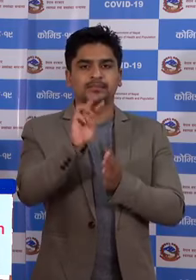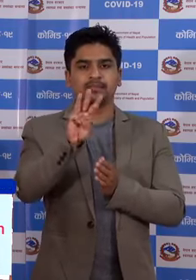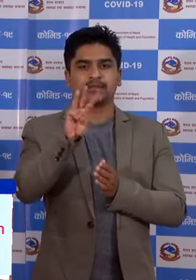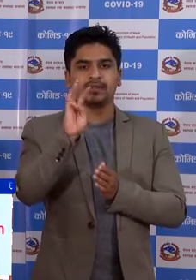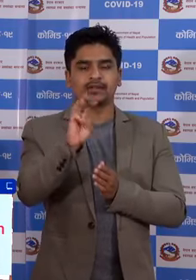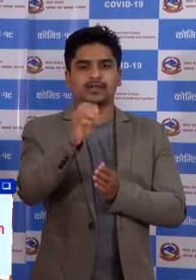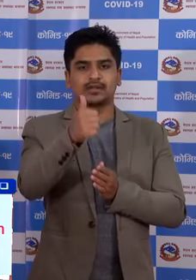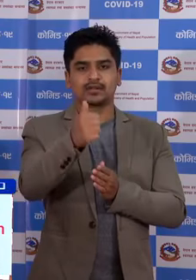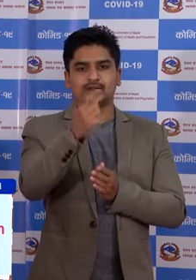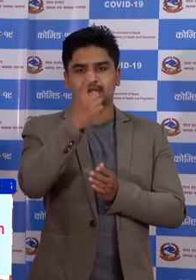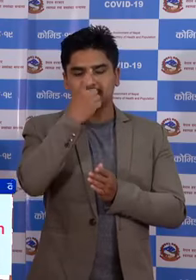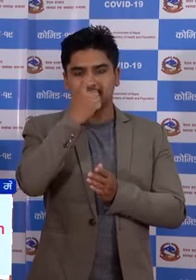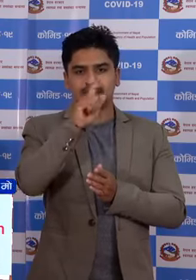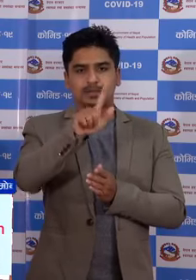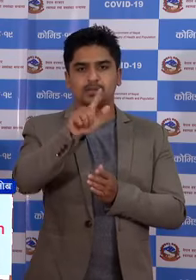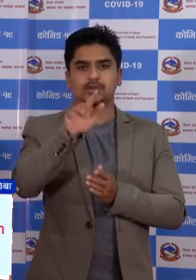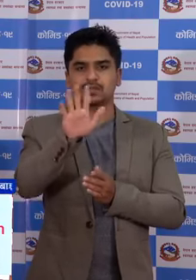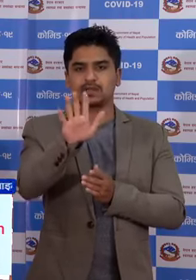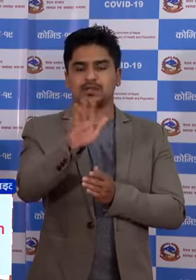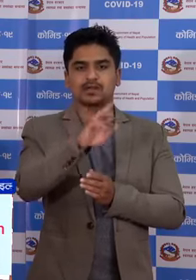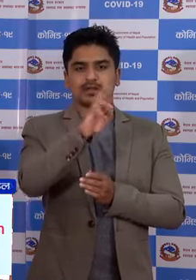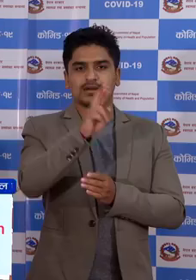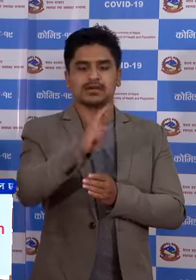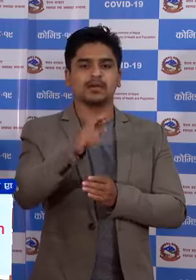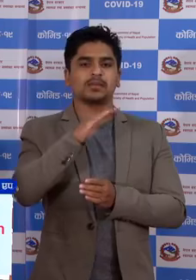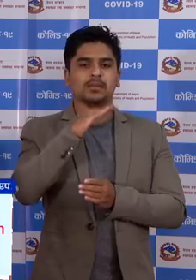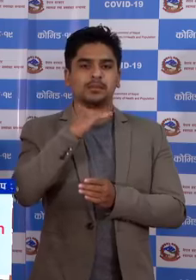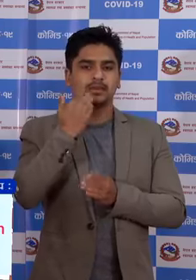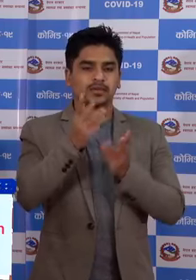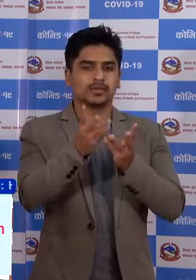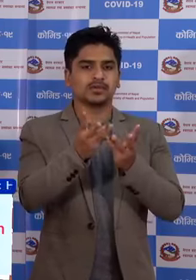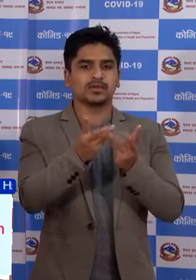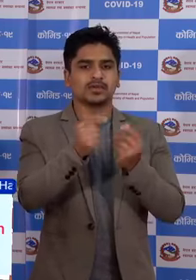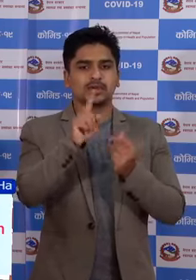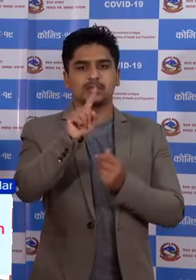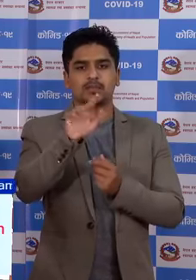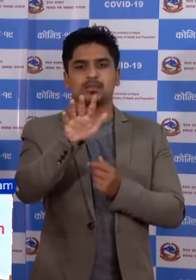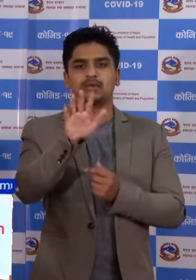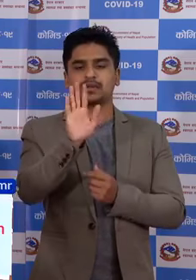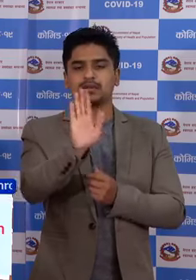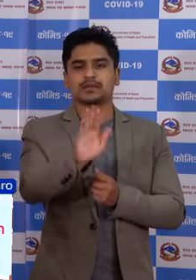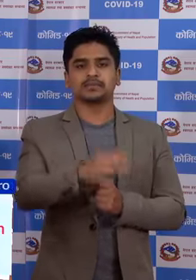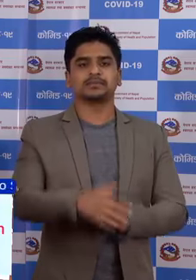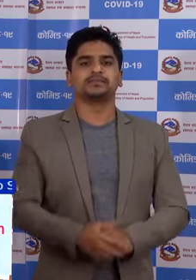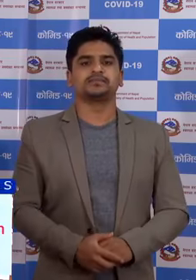,645 रा मृत्यु भएका को संख्या पंद्रा छा